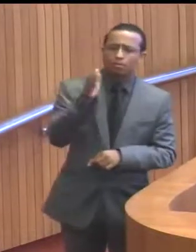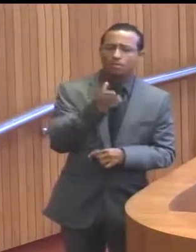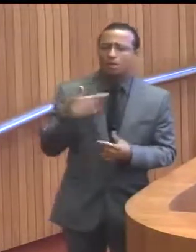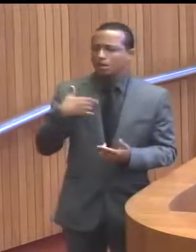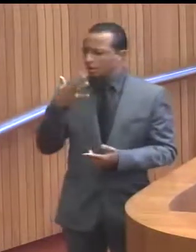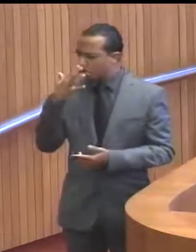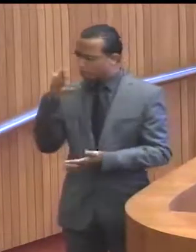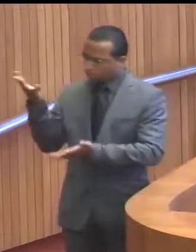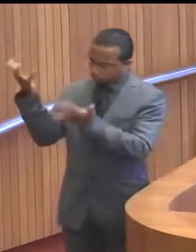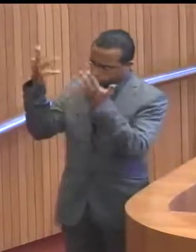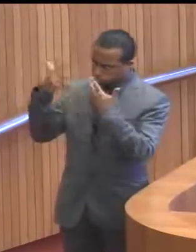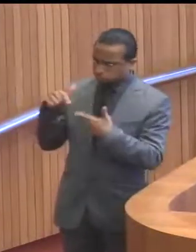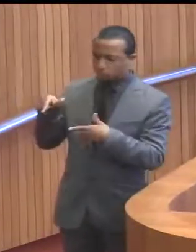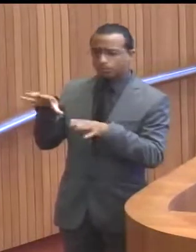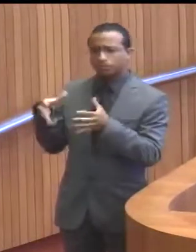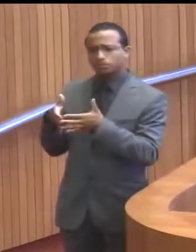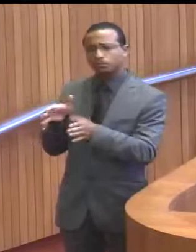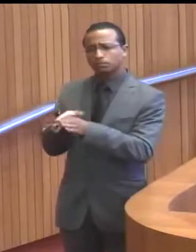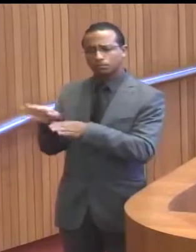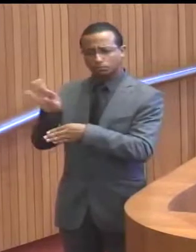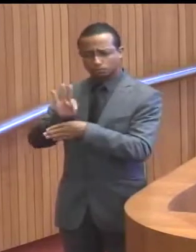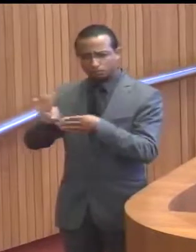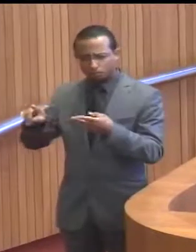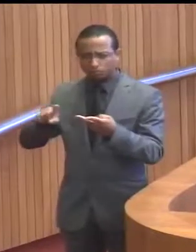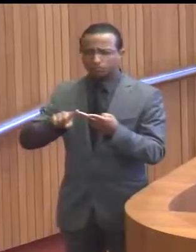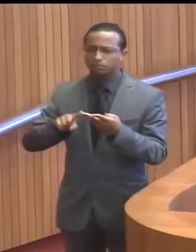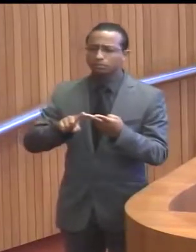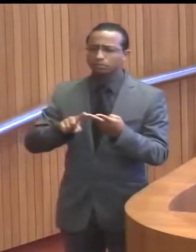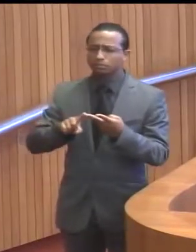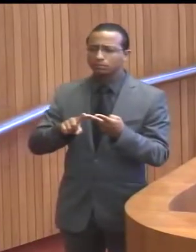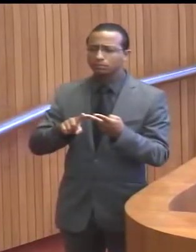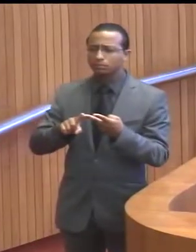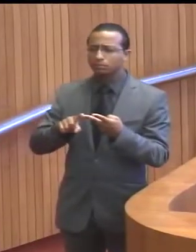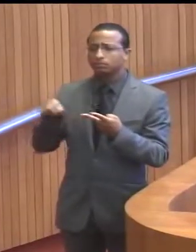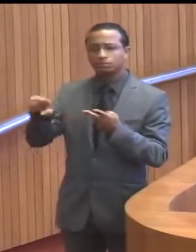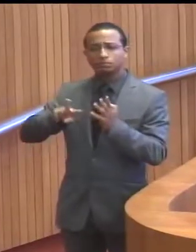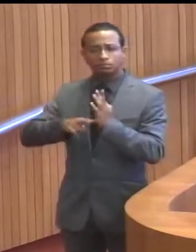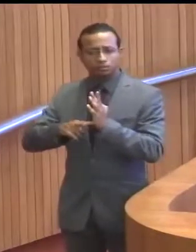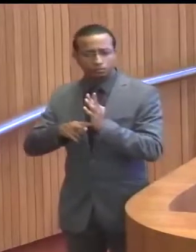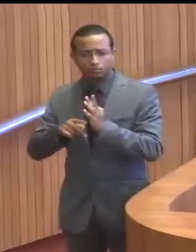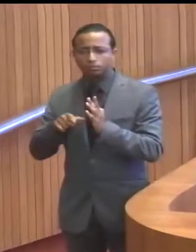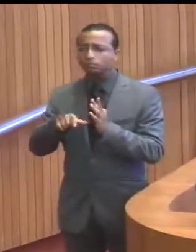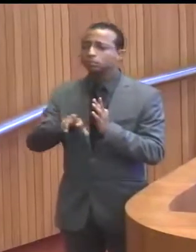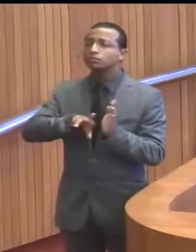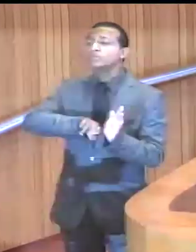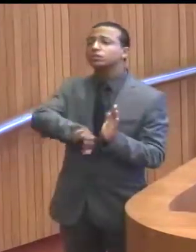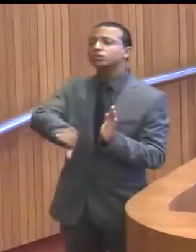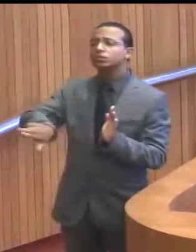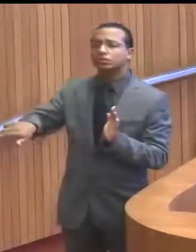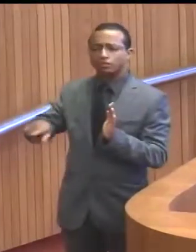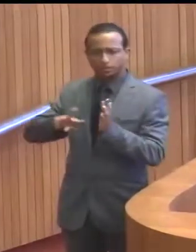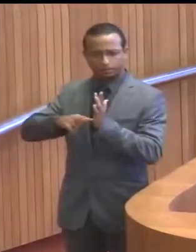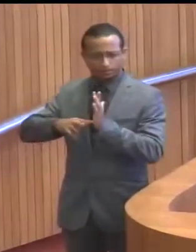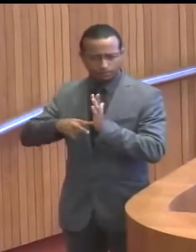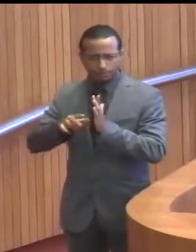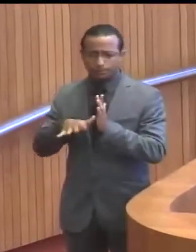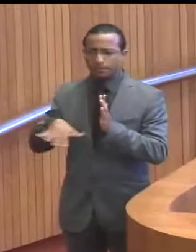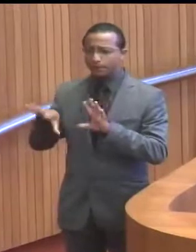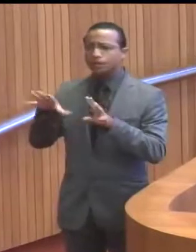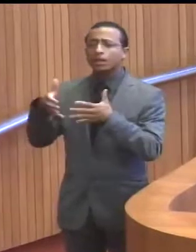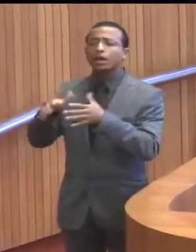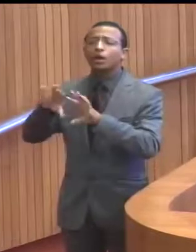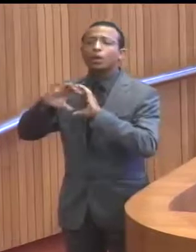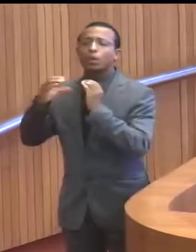ouvindo o Conselho Tutelar, ouvindo os sindicatos, os mais variados sindicatos daquelas